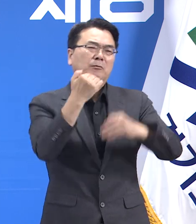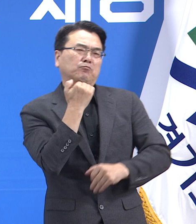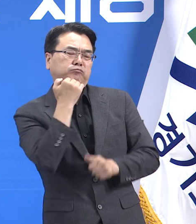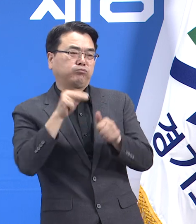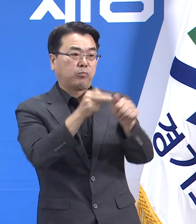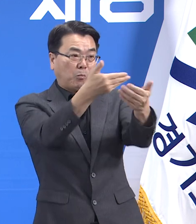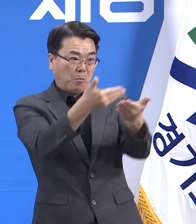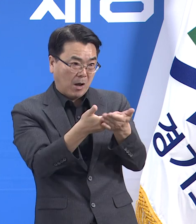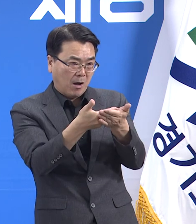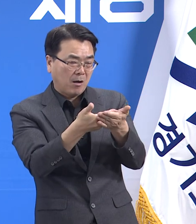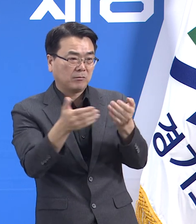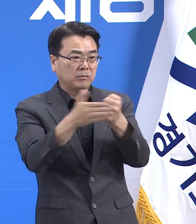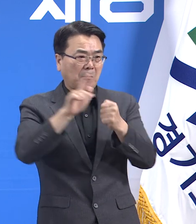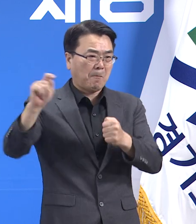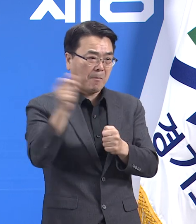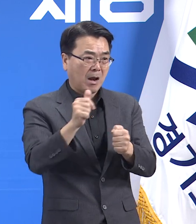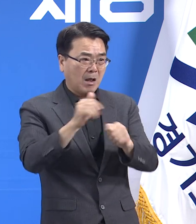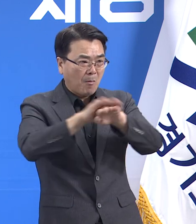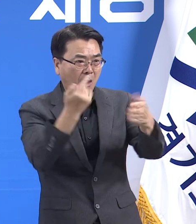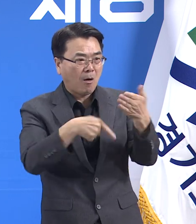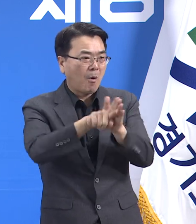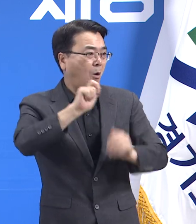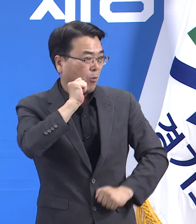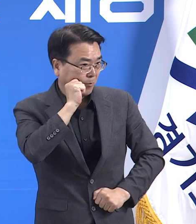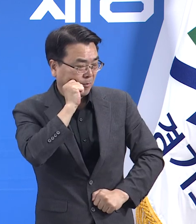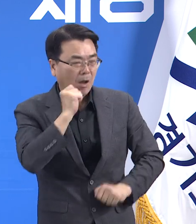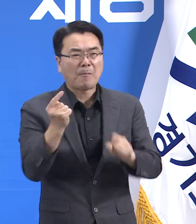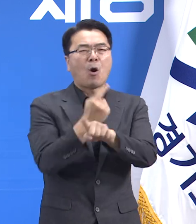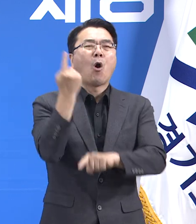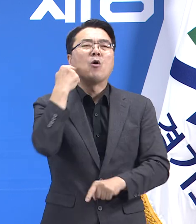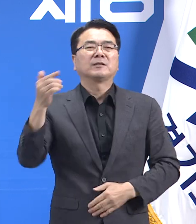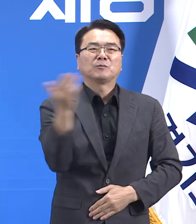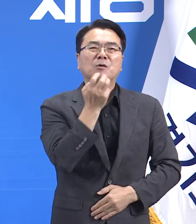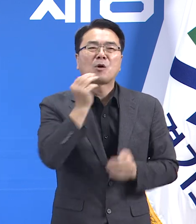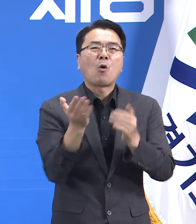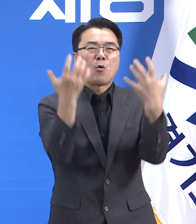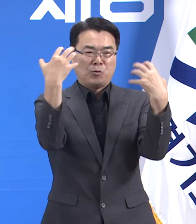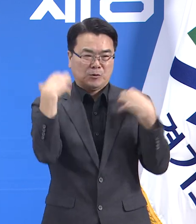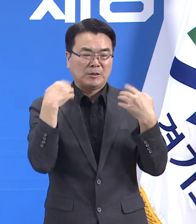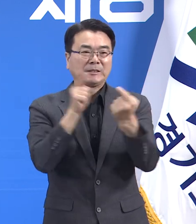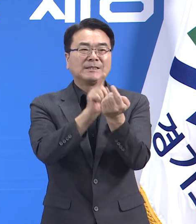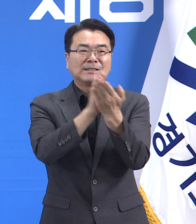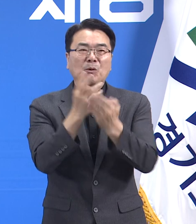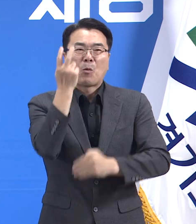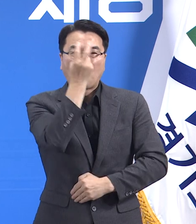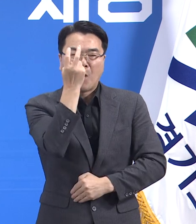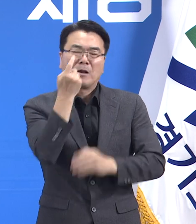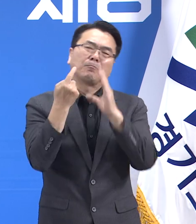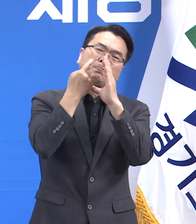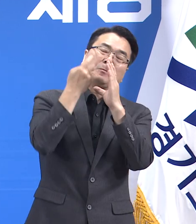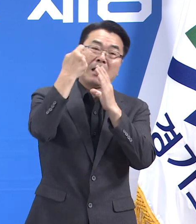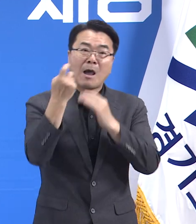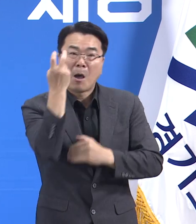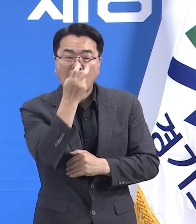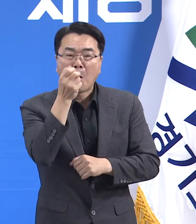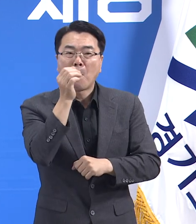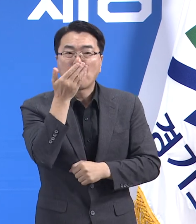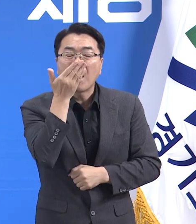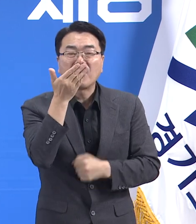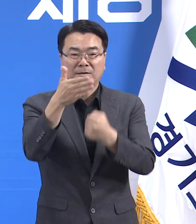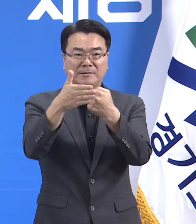대응에 어려움이 있었습니다. 어제부터 도에서도 자체적으로 델타 변이 검사를 할 수 있게 되었습니다. 경기도